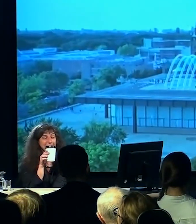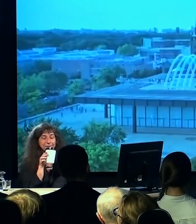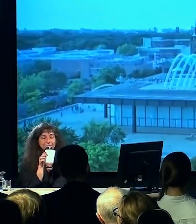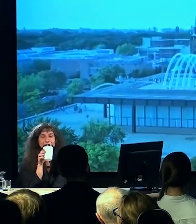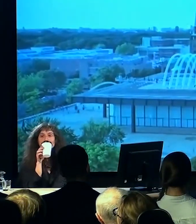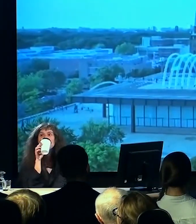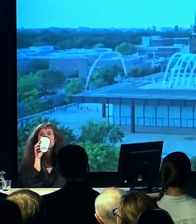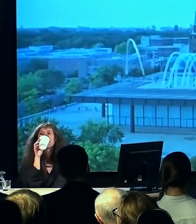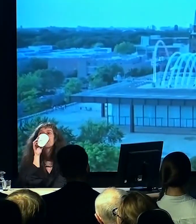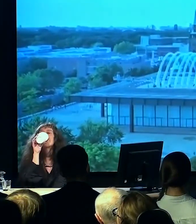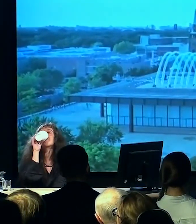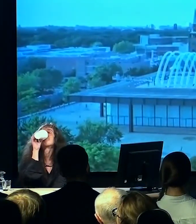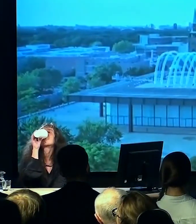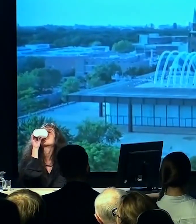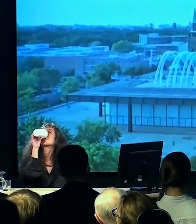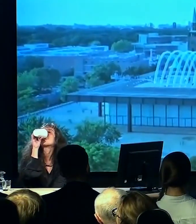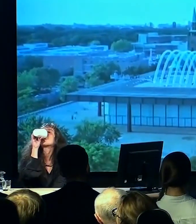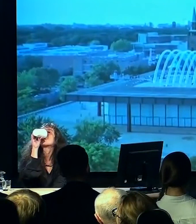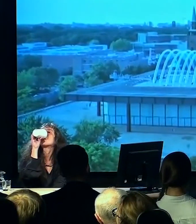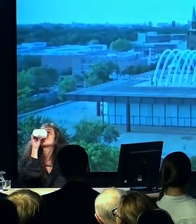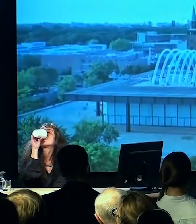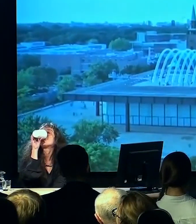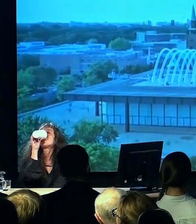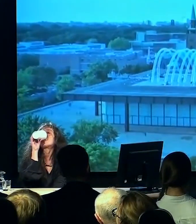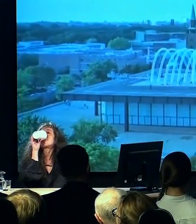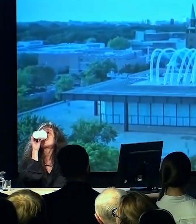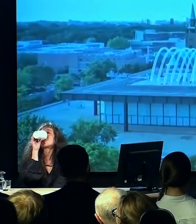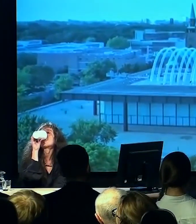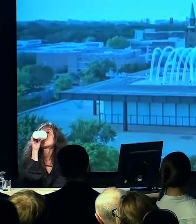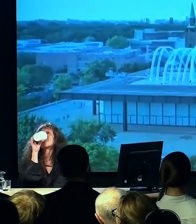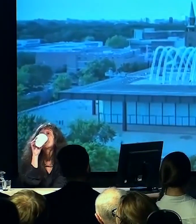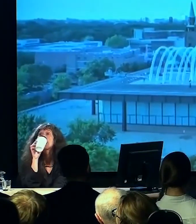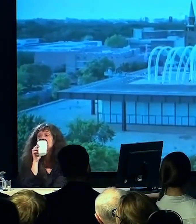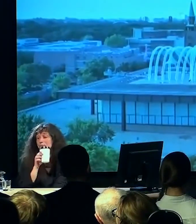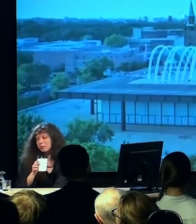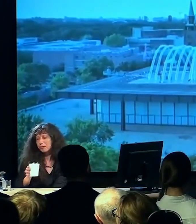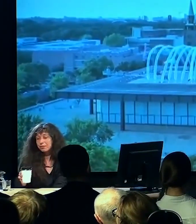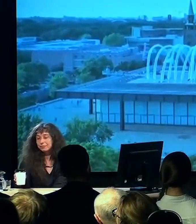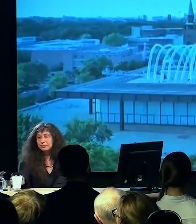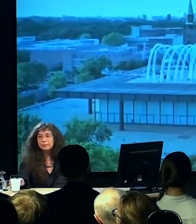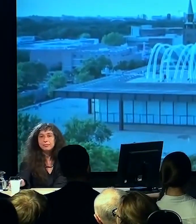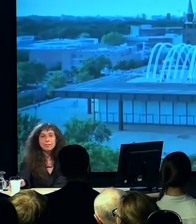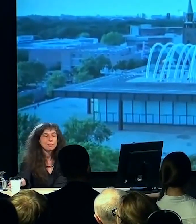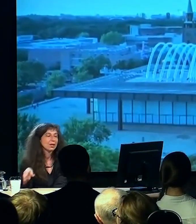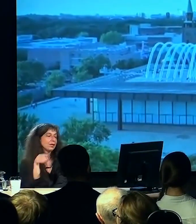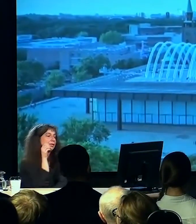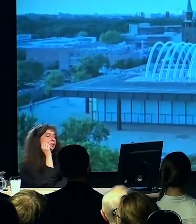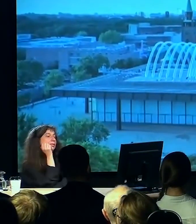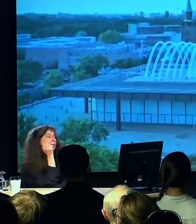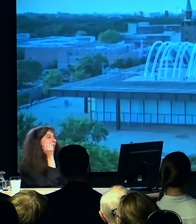15 полупрозрачных дуг установлены следом друг за другом и выполнены из светлого полупрозрачного материала.